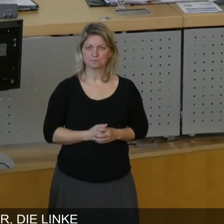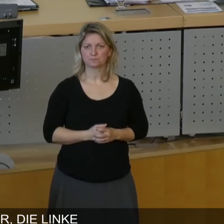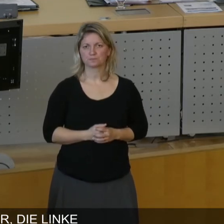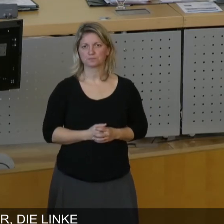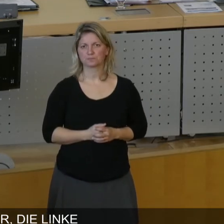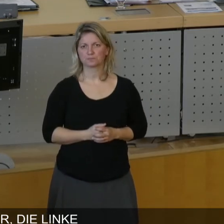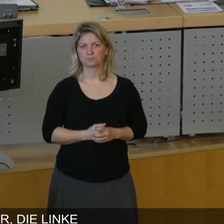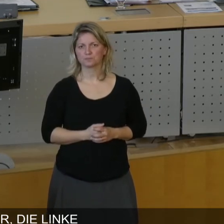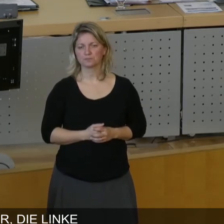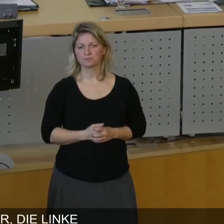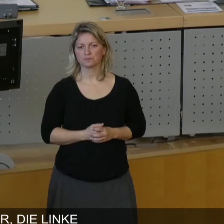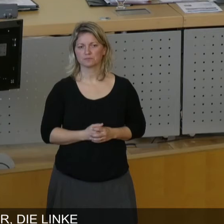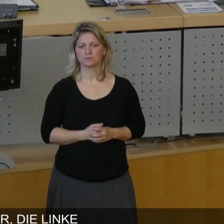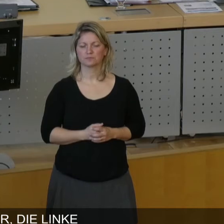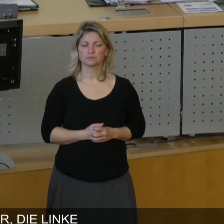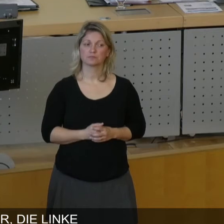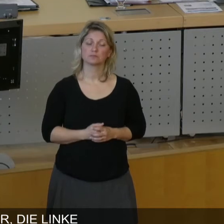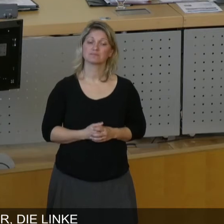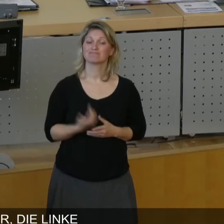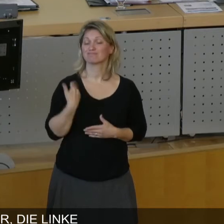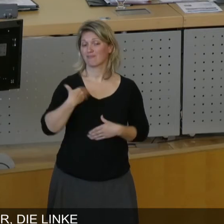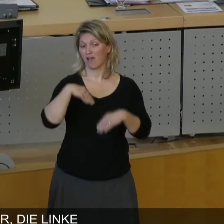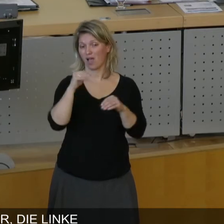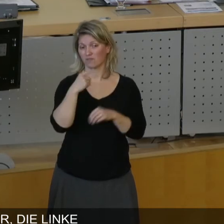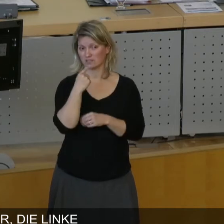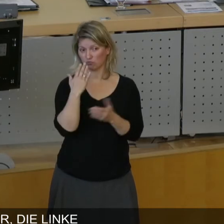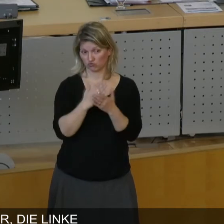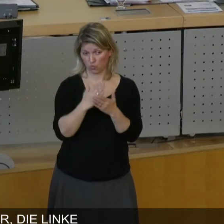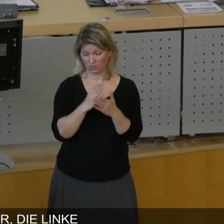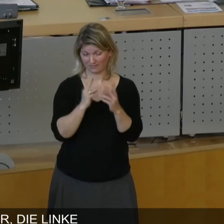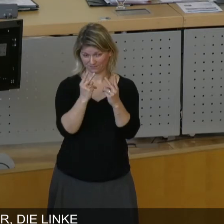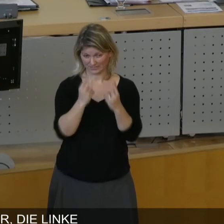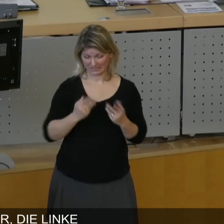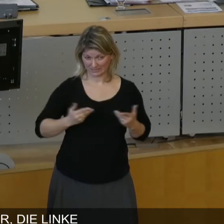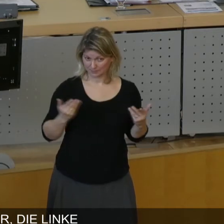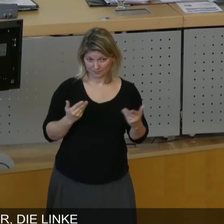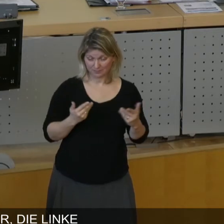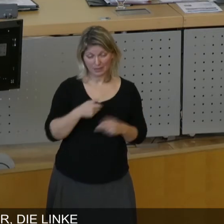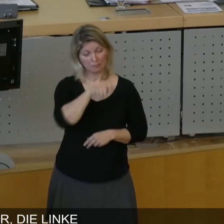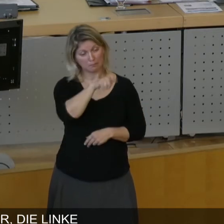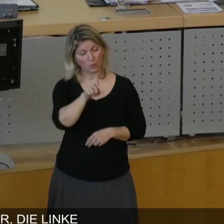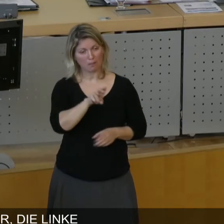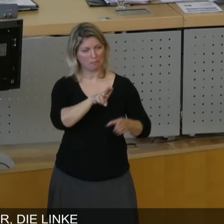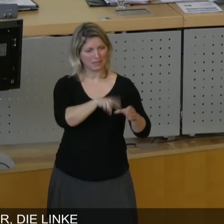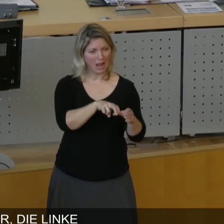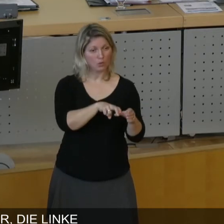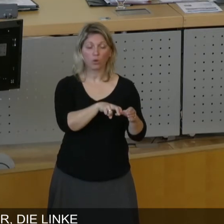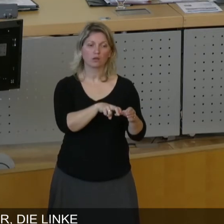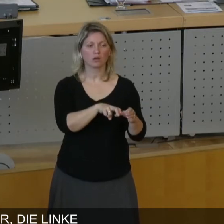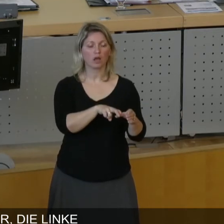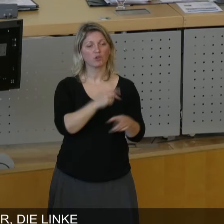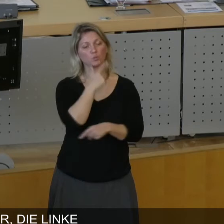und das ist das, was sich bereits am Anfang ausgeführt hat, ist aber, Bürgerbeteiligung darf nicht mehr nach